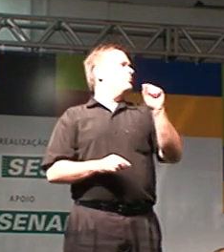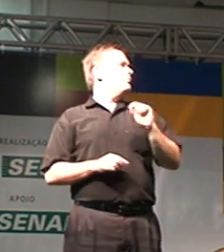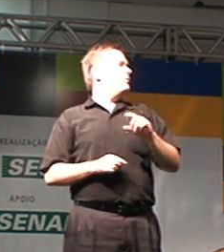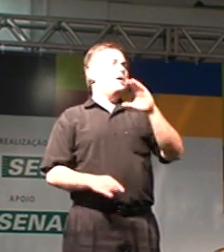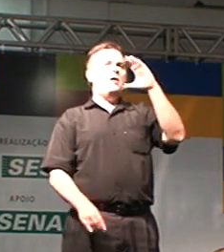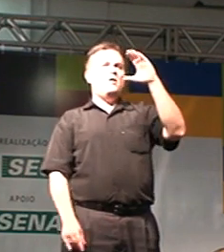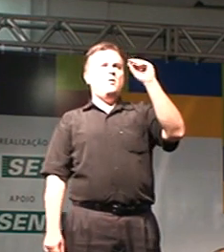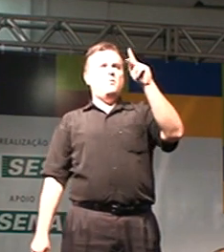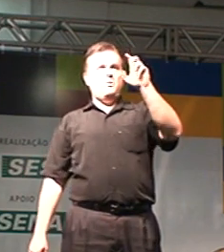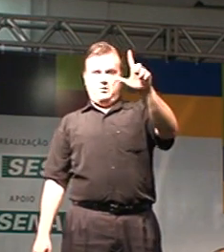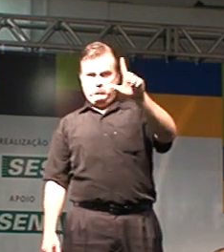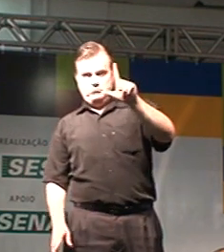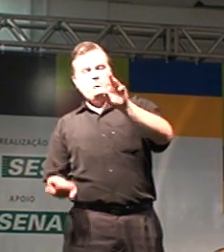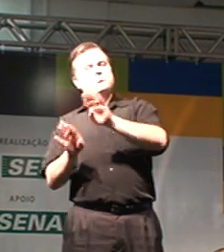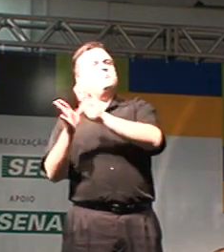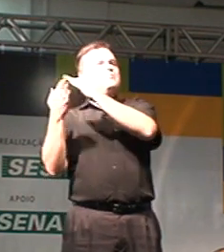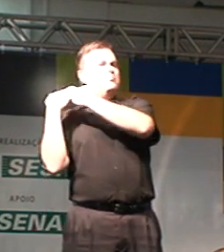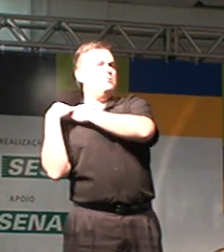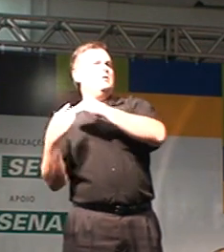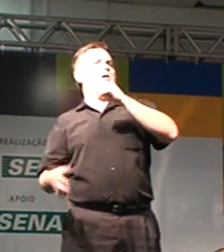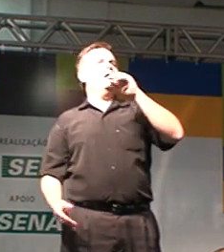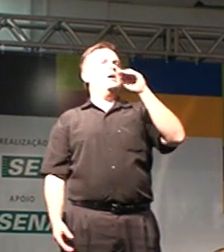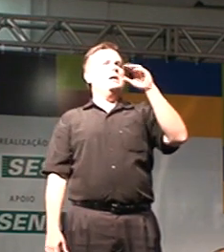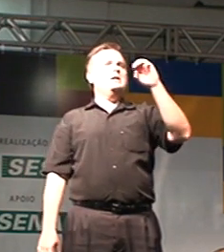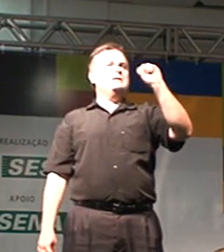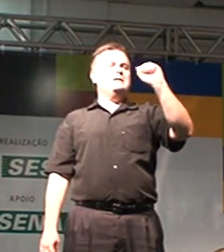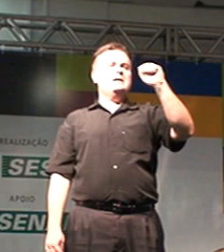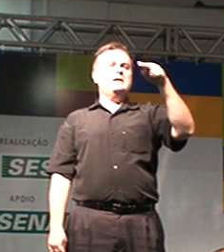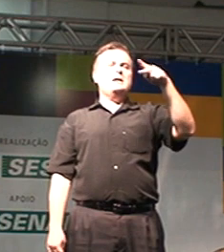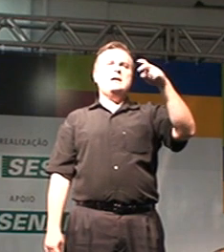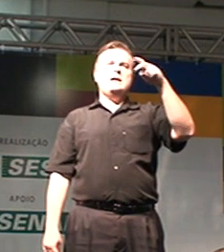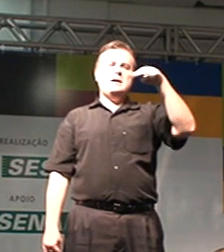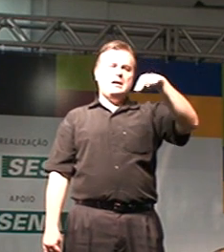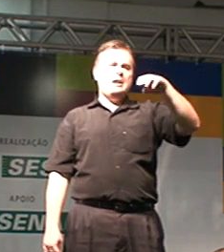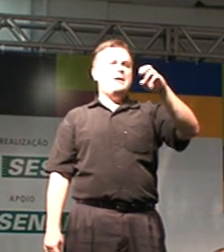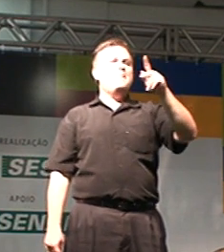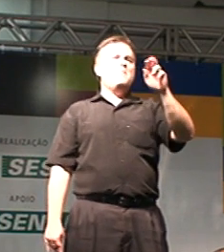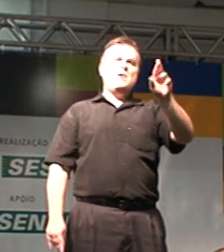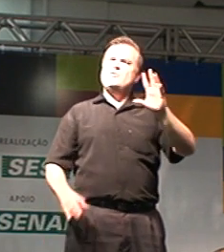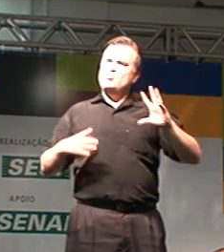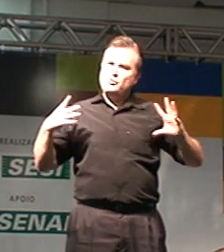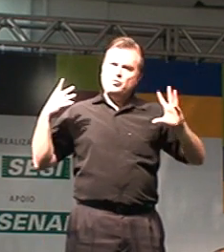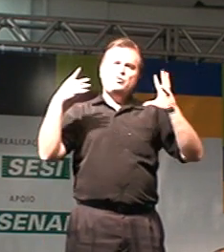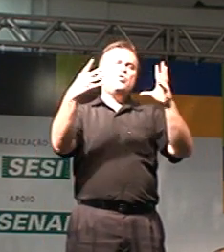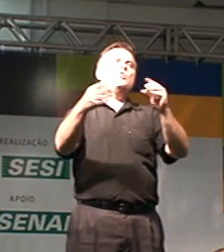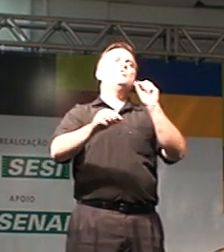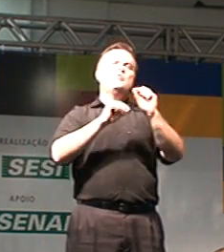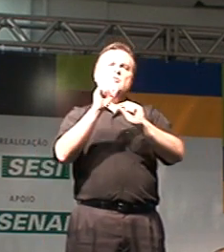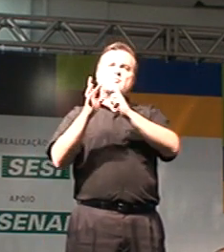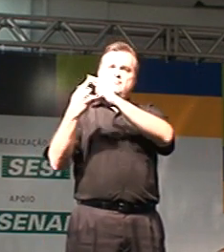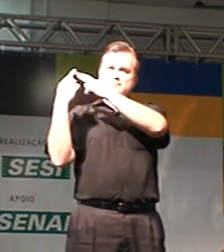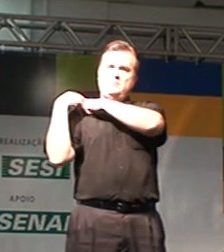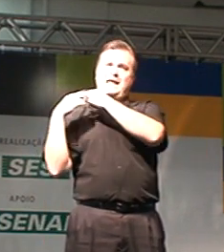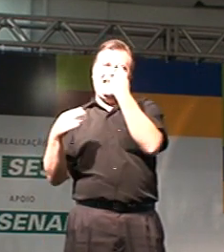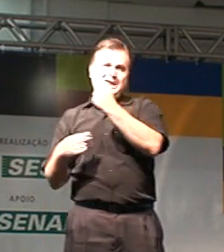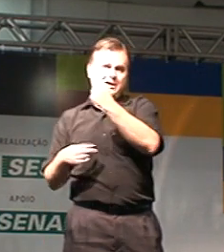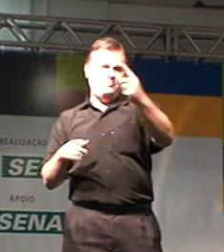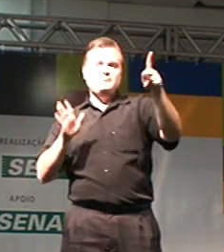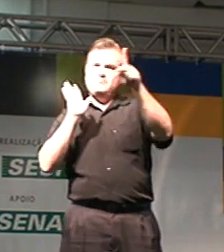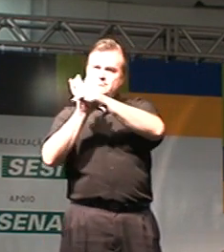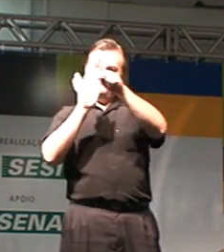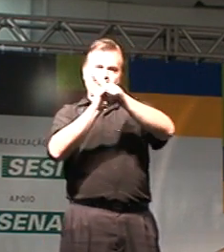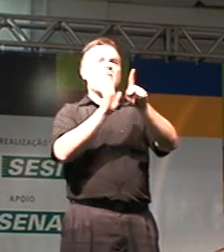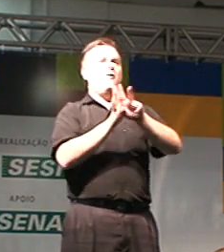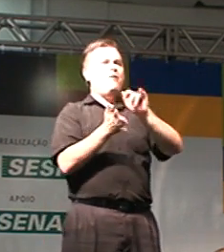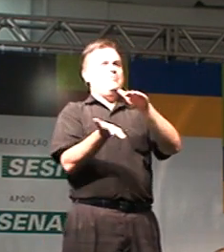A COPEU, do que é da área dela. A SANEPAR, do que é da área dela. E todos vão estar sabendo o que é da competência de cada um. Então, vai haver uma